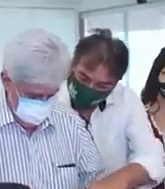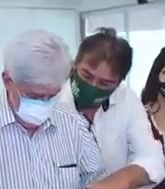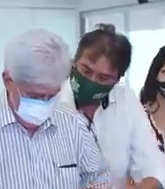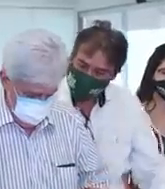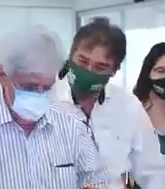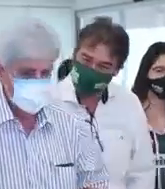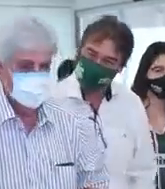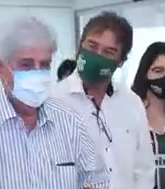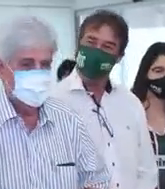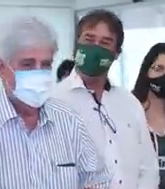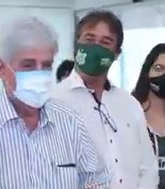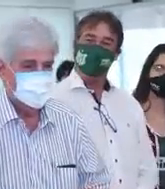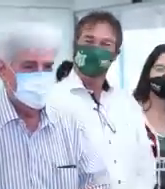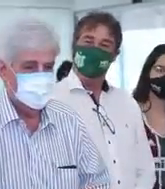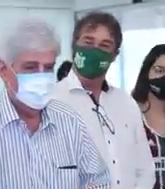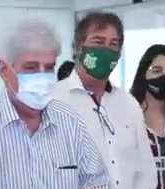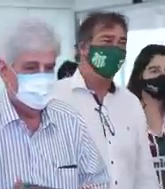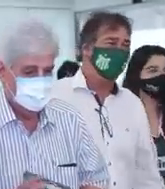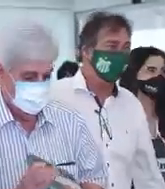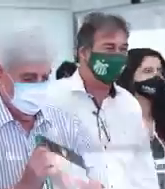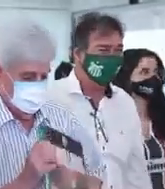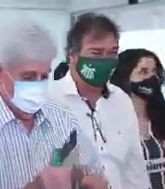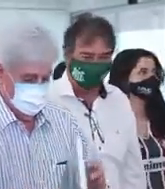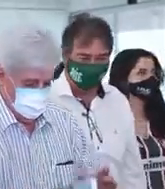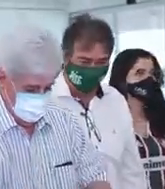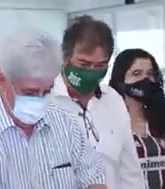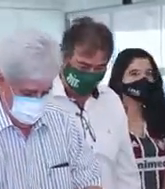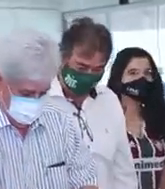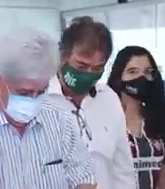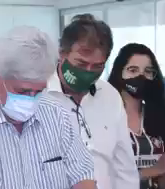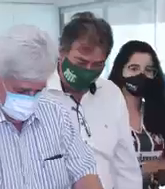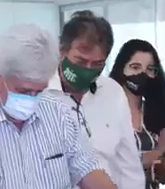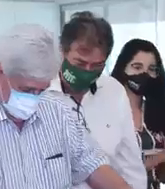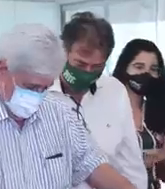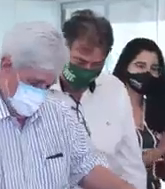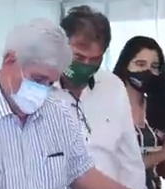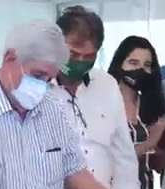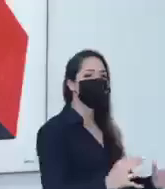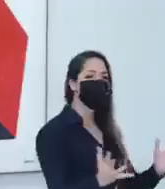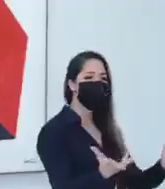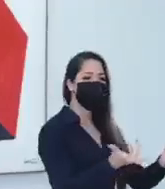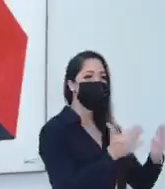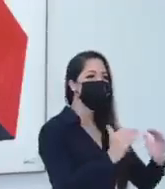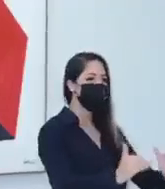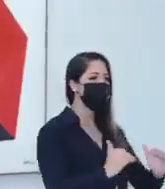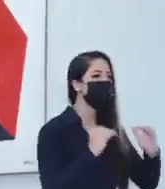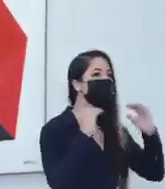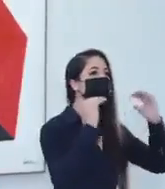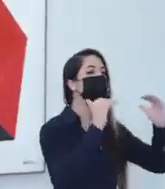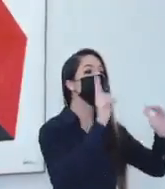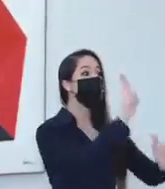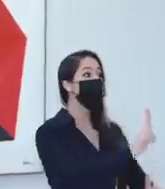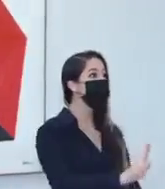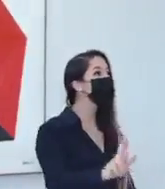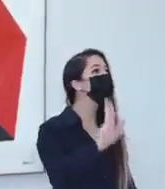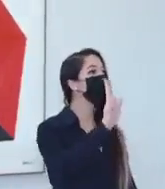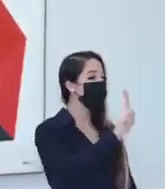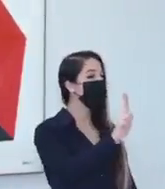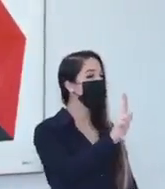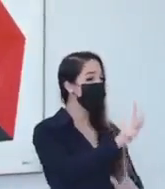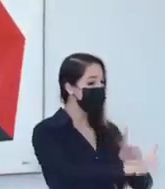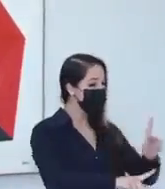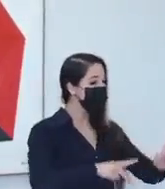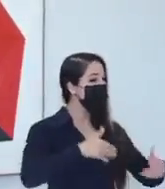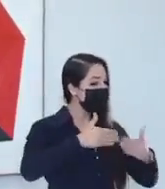Isso foi possível devido ao nosso querido prefeito Adriano. Está na mão do Belanda, tocar